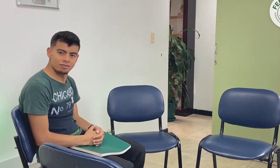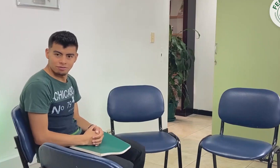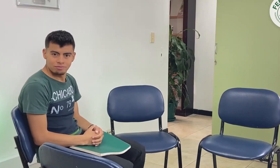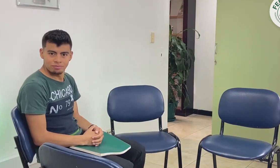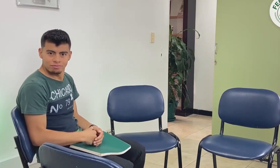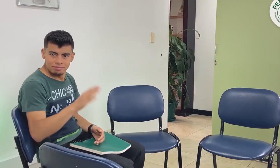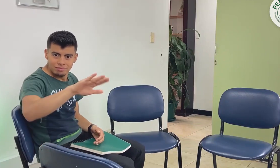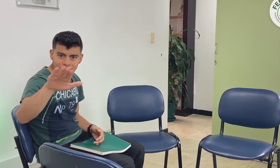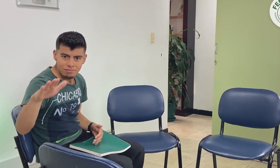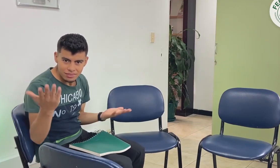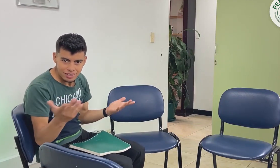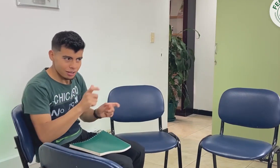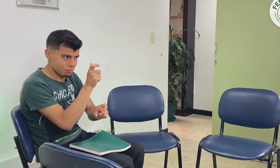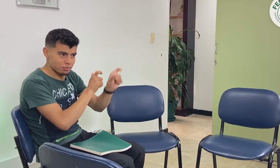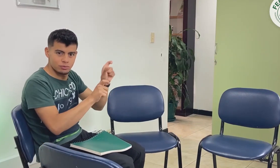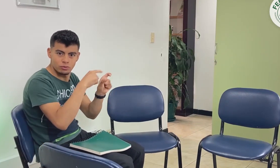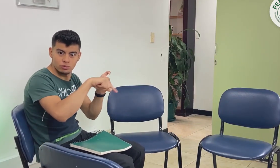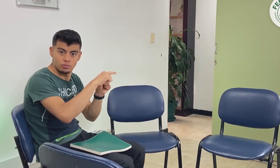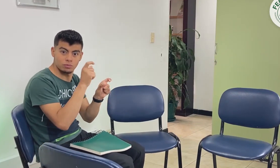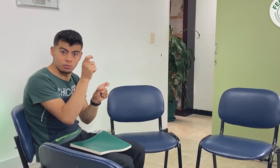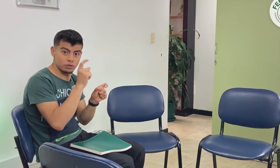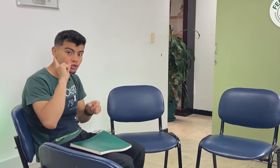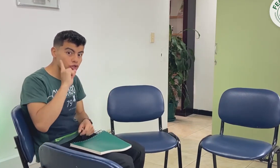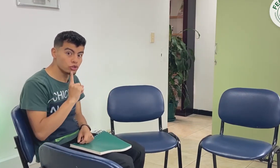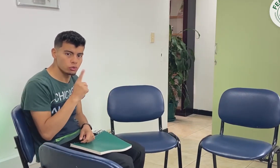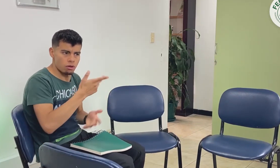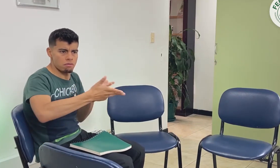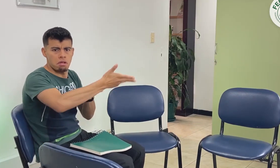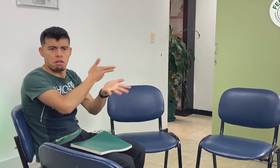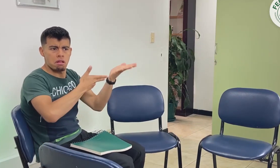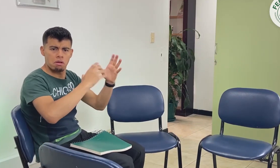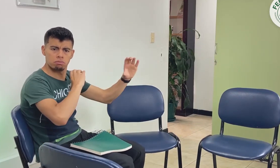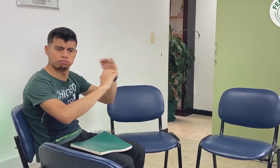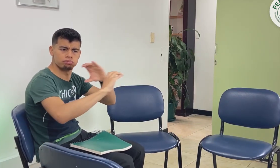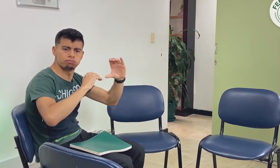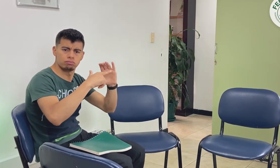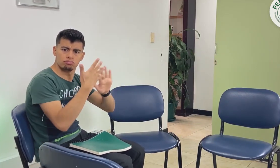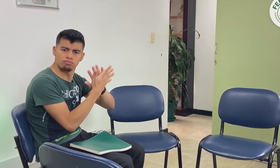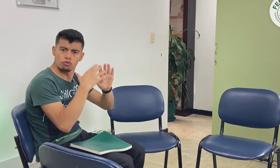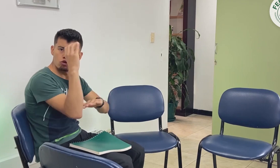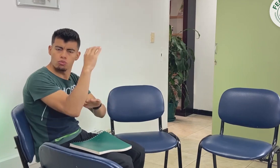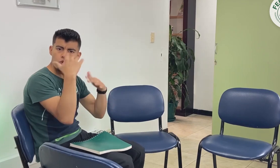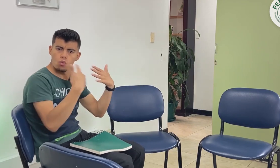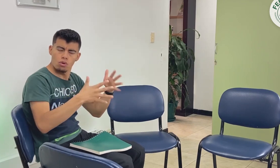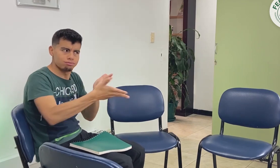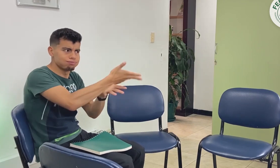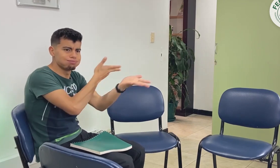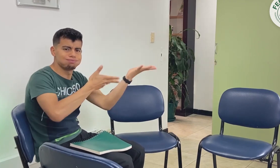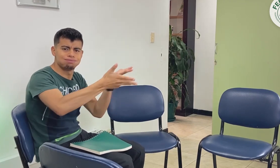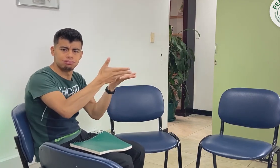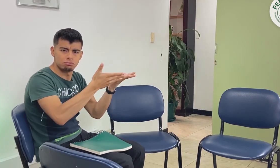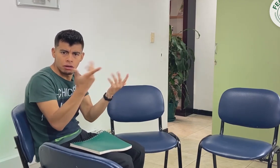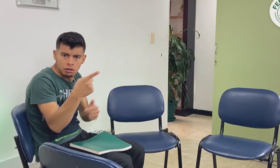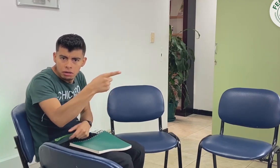Las personas sordas se comunican en lengua de señas colombiana Como persona oyente tal vez te has preguntado